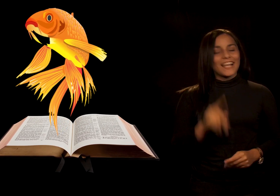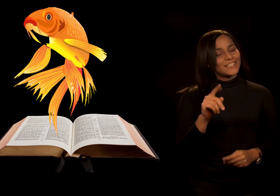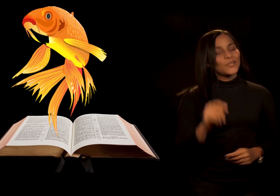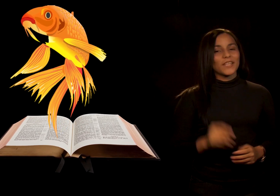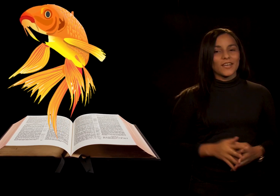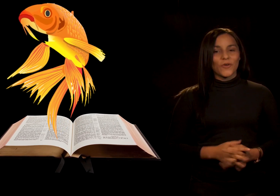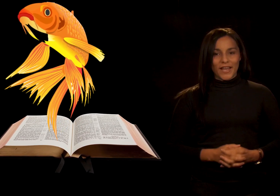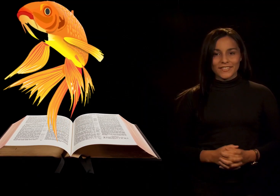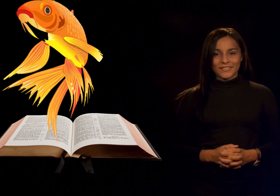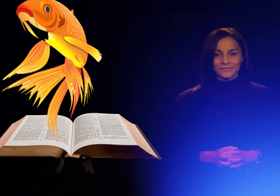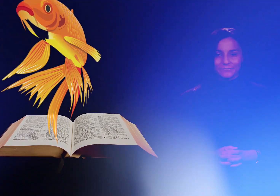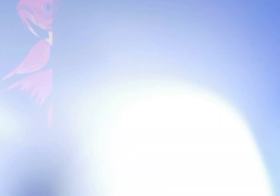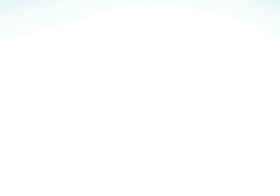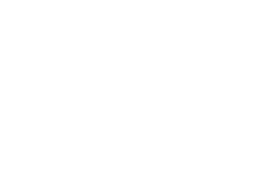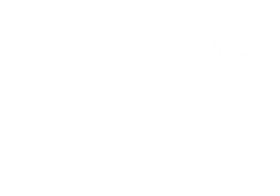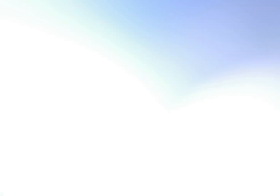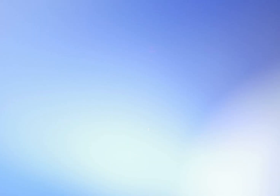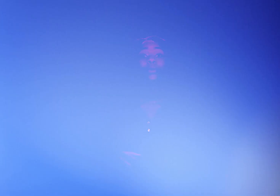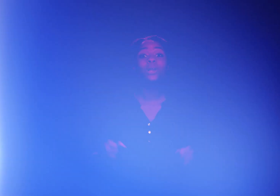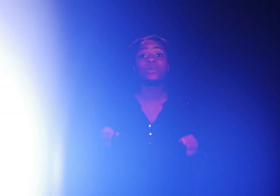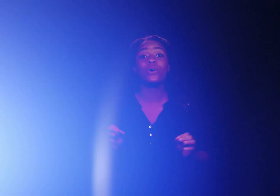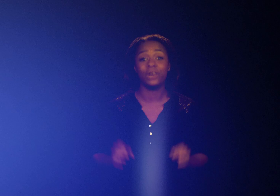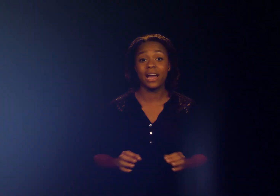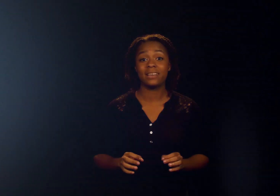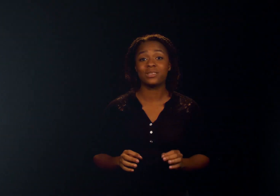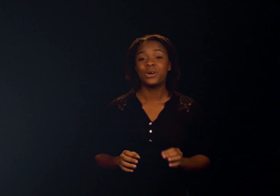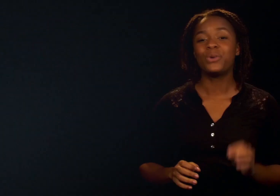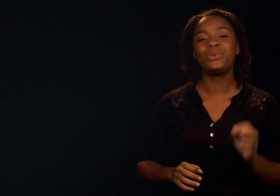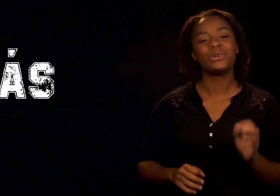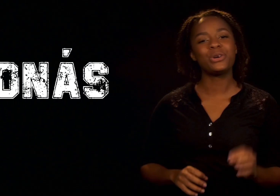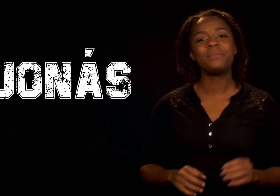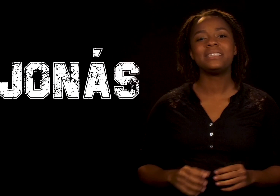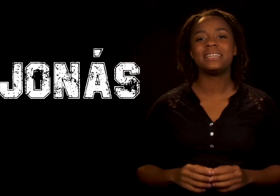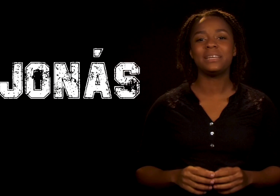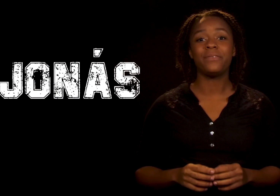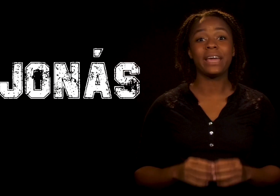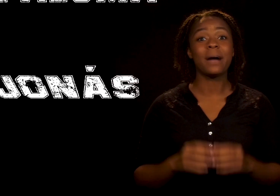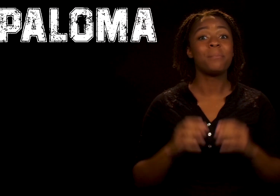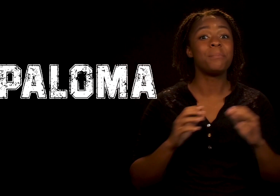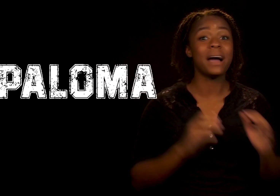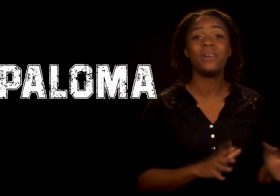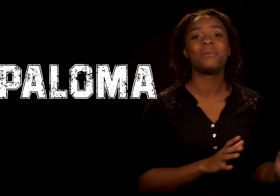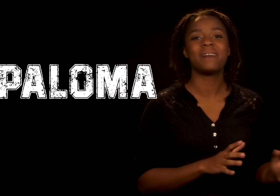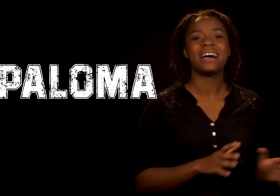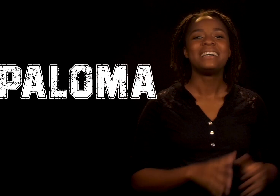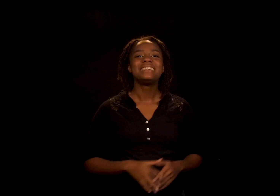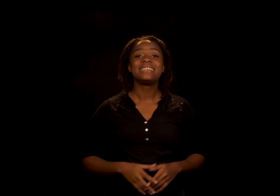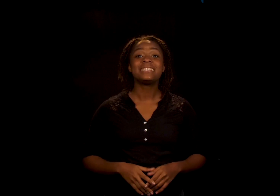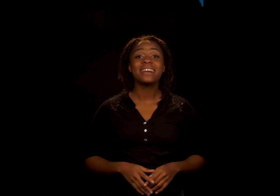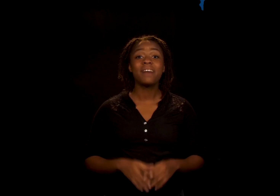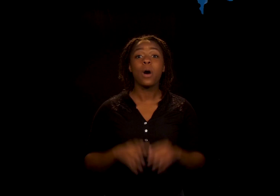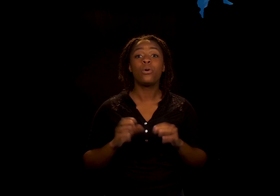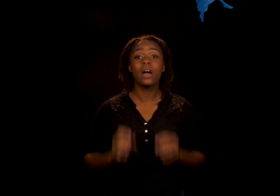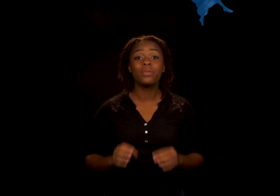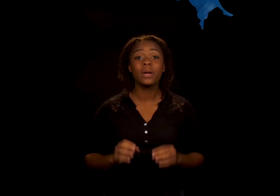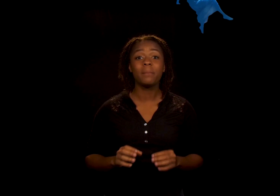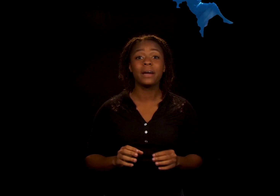la historia de Jonás Cuando Jonás, cuyo nombre significa paloma, se estaba ahogando en el mar